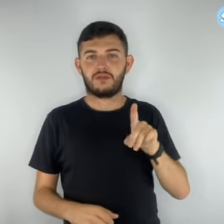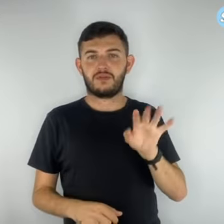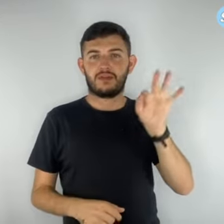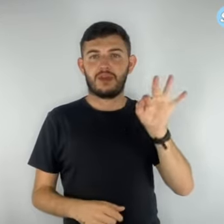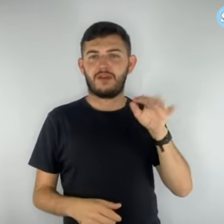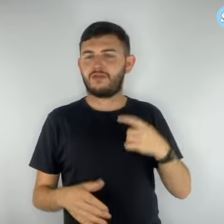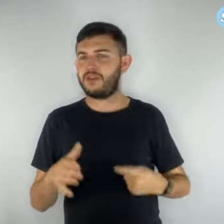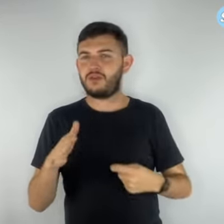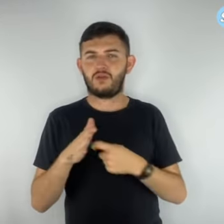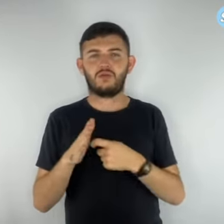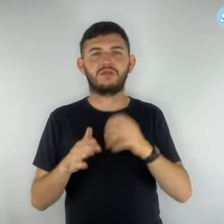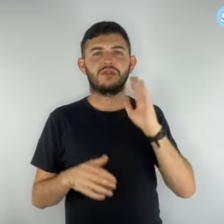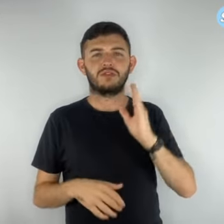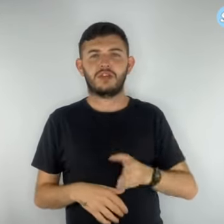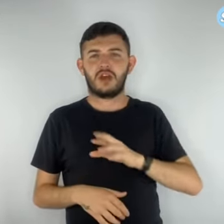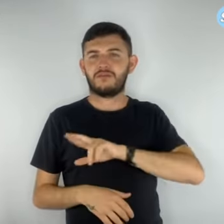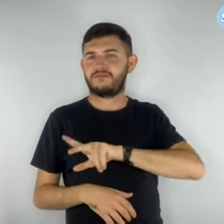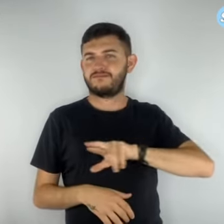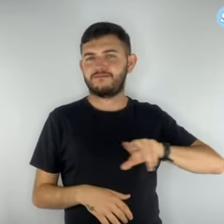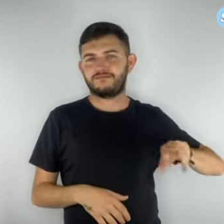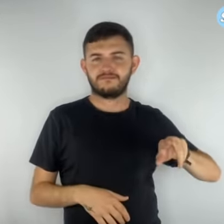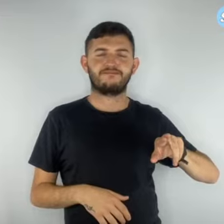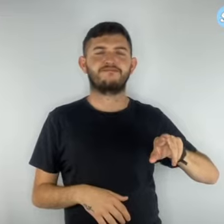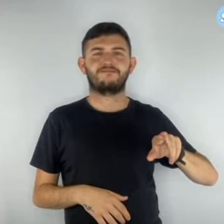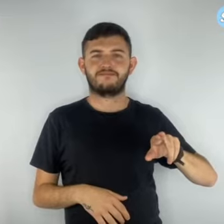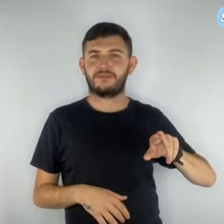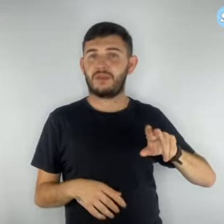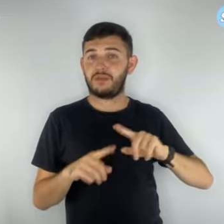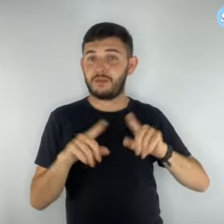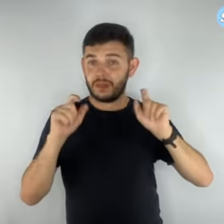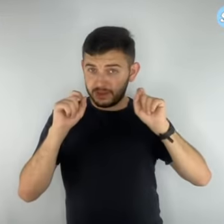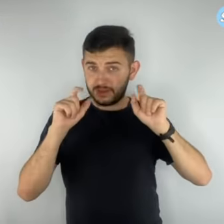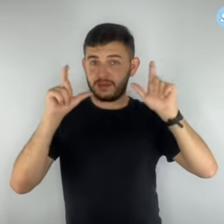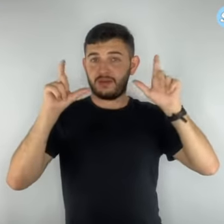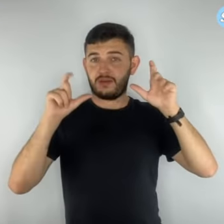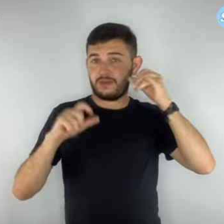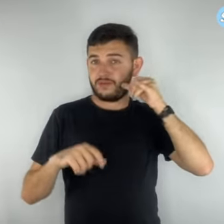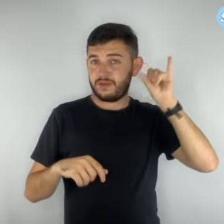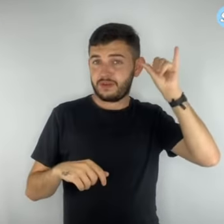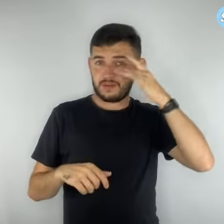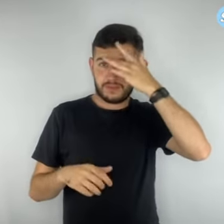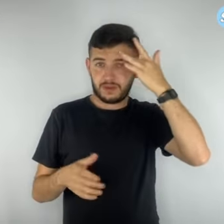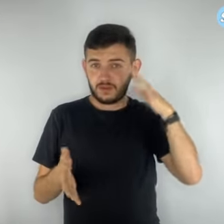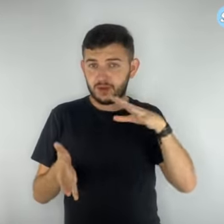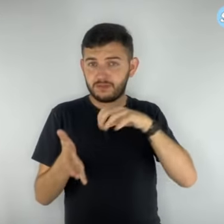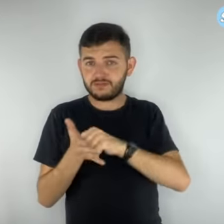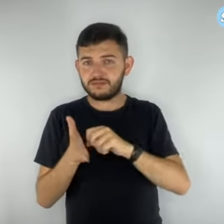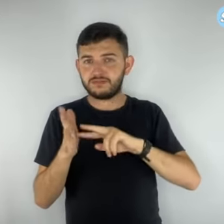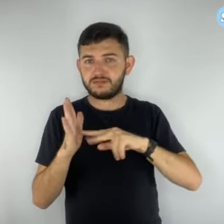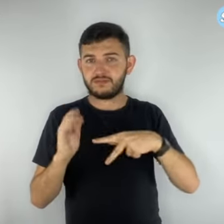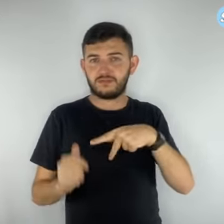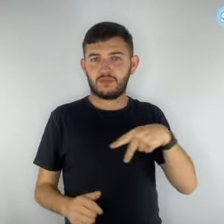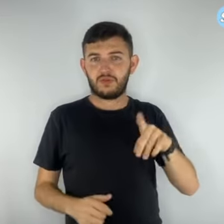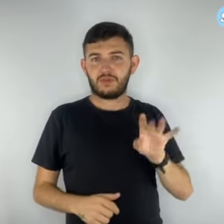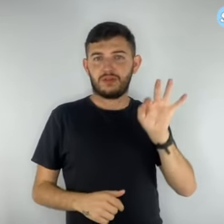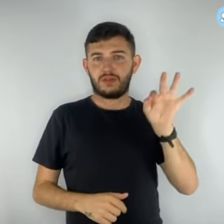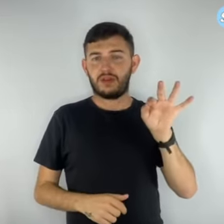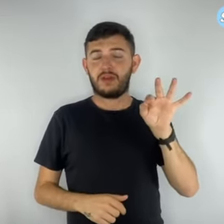e continua atenta para que não haja nenhum tipo de prejuízo aos filiados. Não caia neste golpe. Para